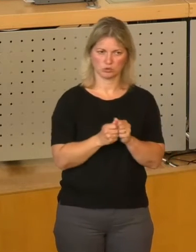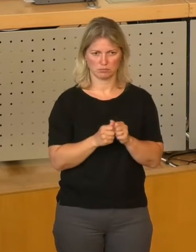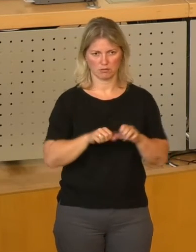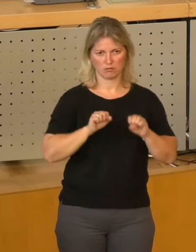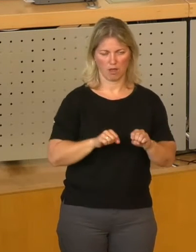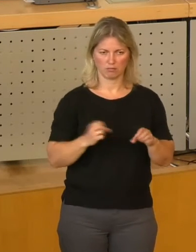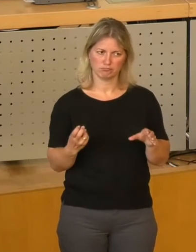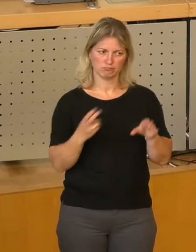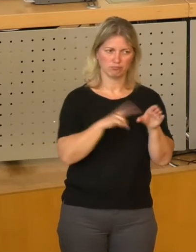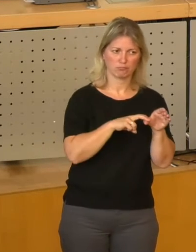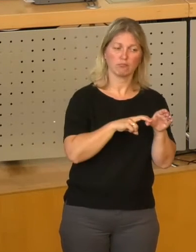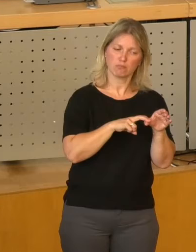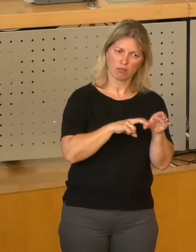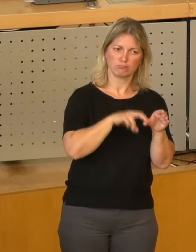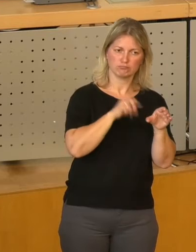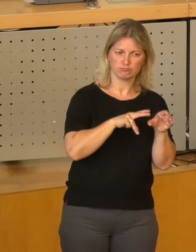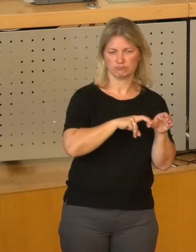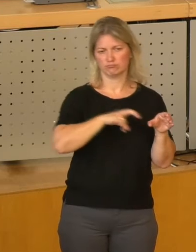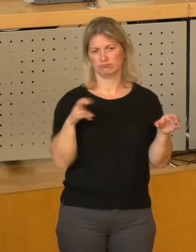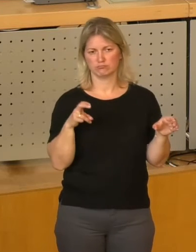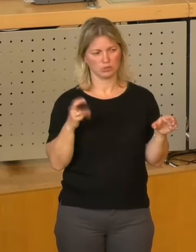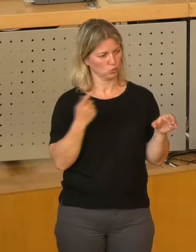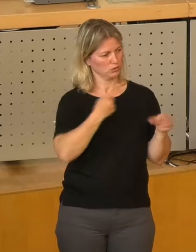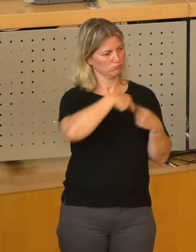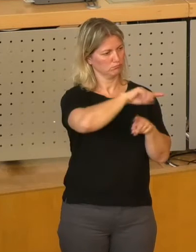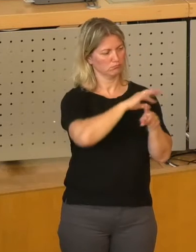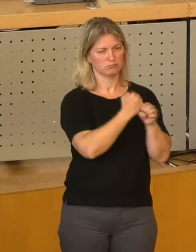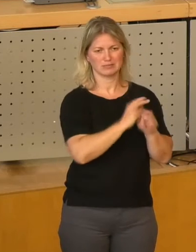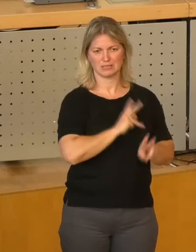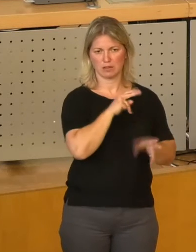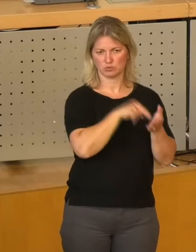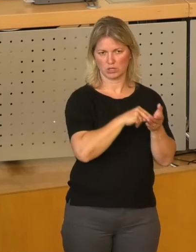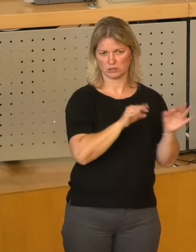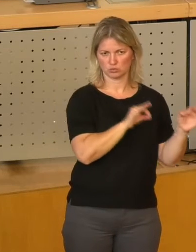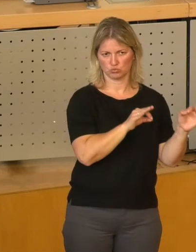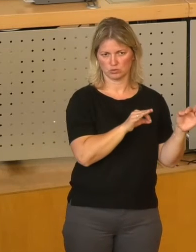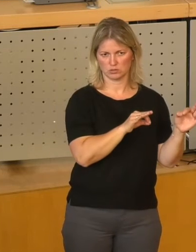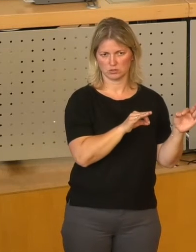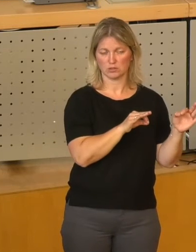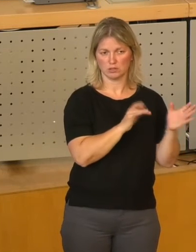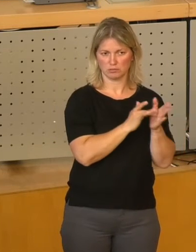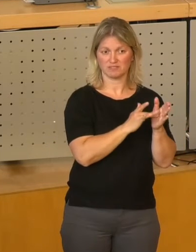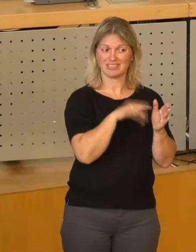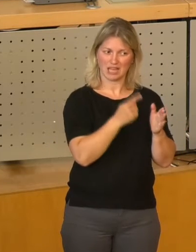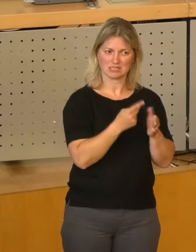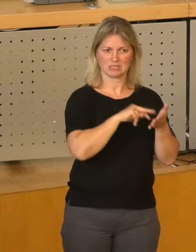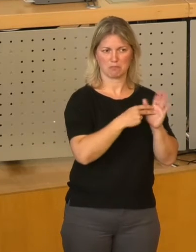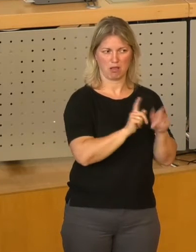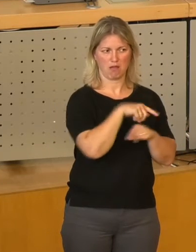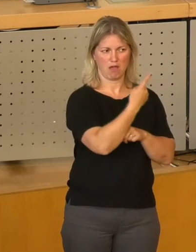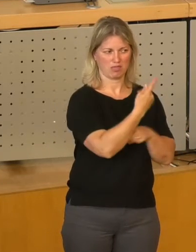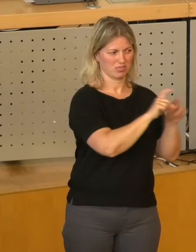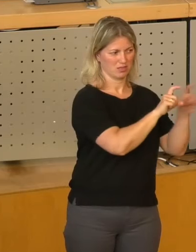diesen Weg neu zu gehen, weil eben, und das haben Vorredner angesprochen, eine Fusion zweier